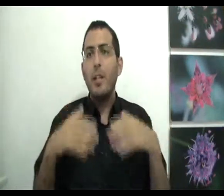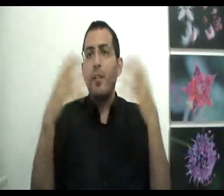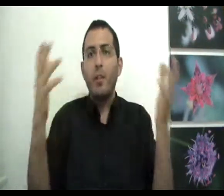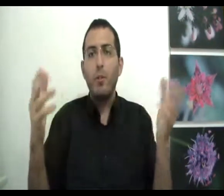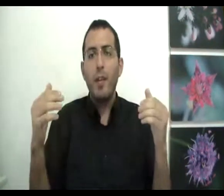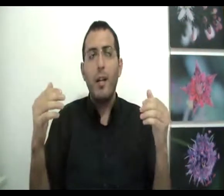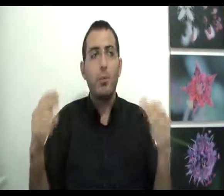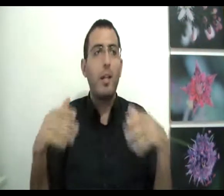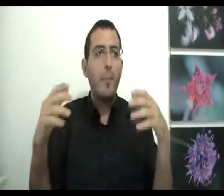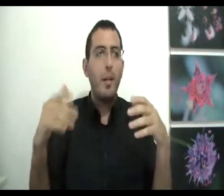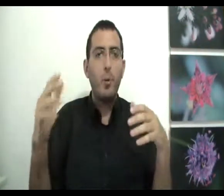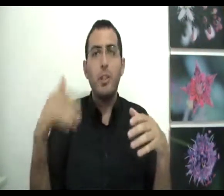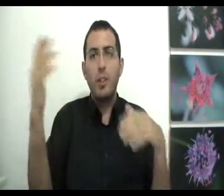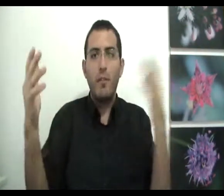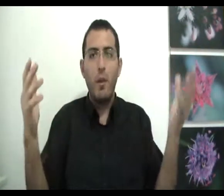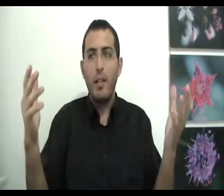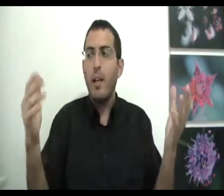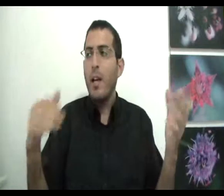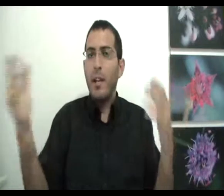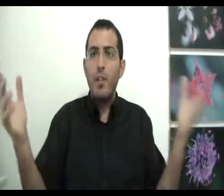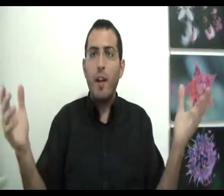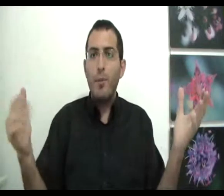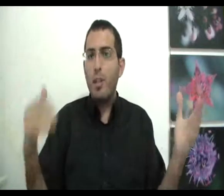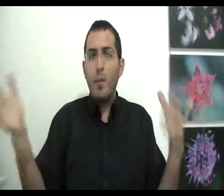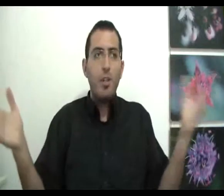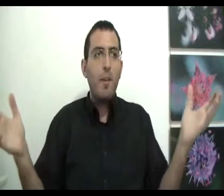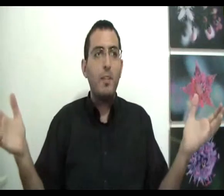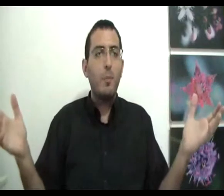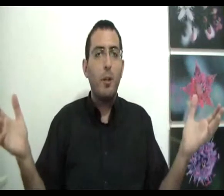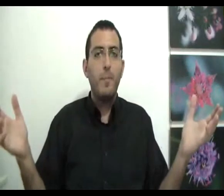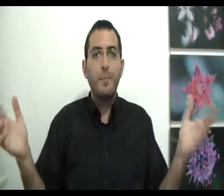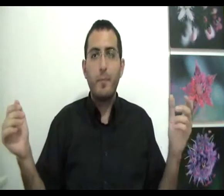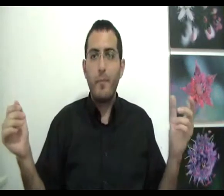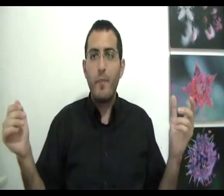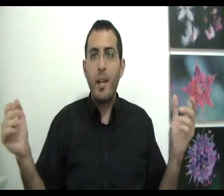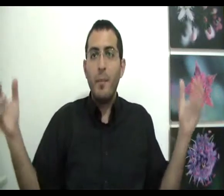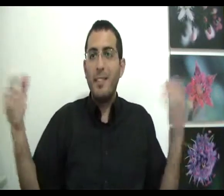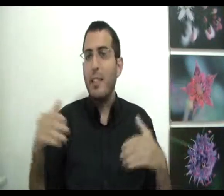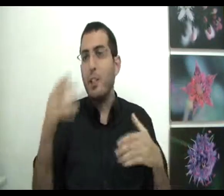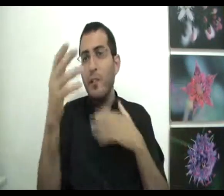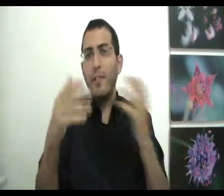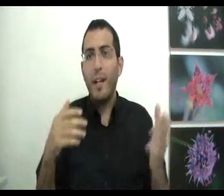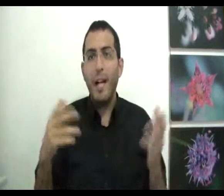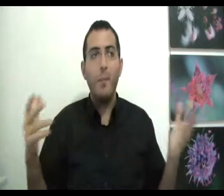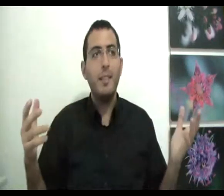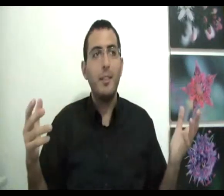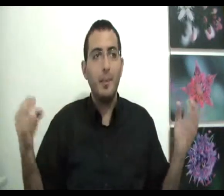הנפרדות והאחדות כי כלפי החוץ יש אני ולא אני יש דברים שונים יש ימין ושמאל אבל מצד יש לפני ואחריה אבל מצד שני